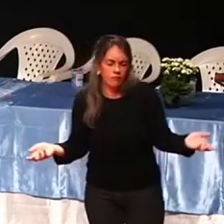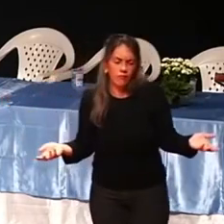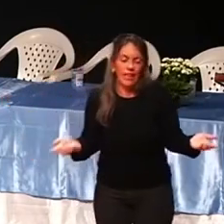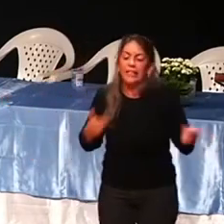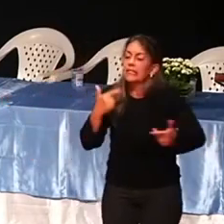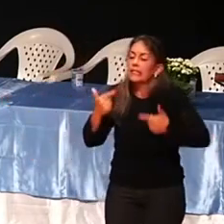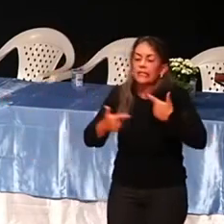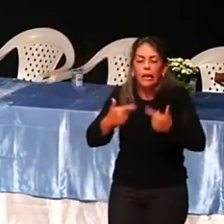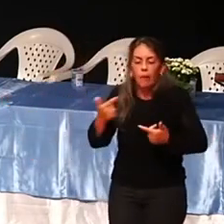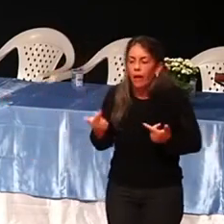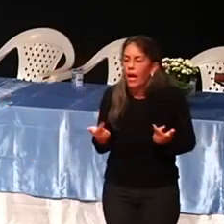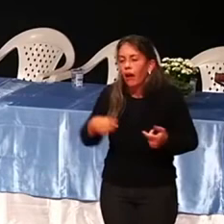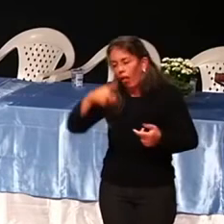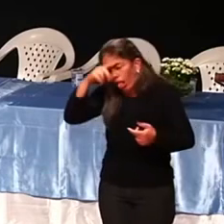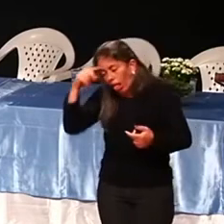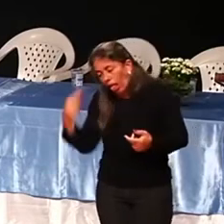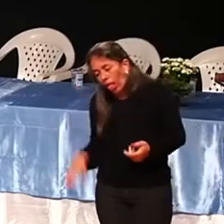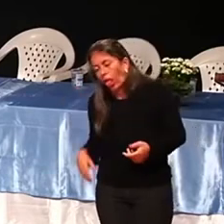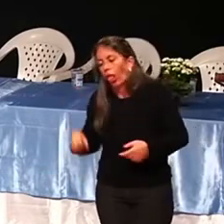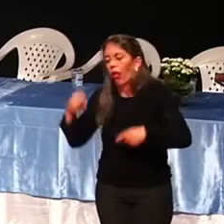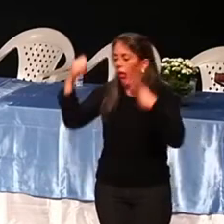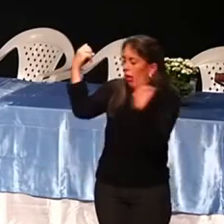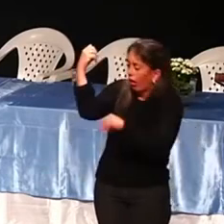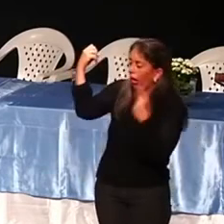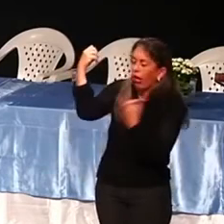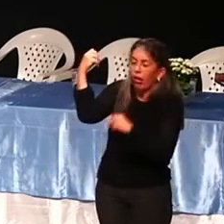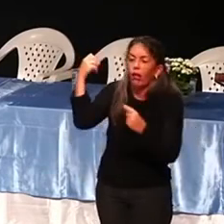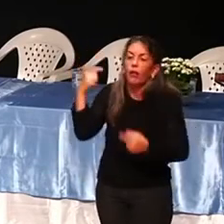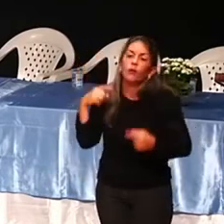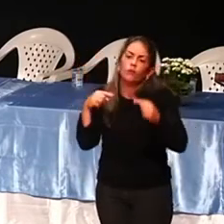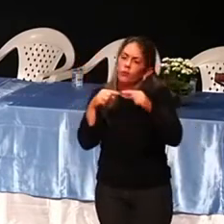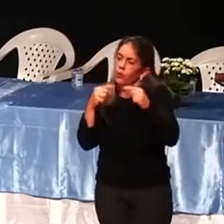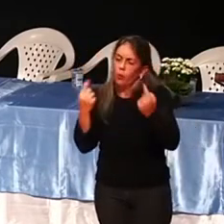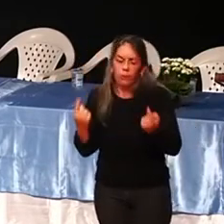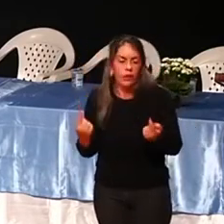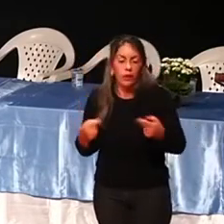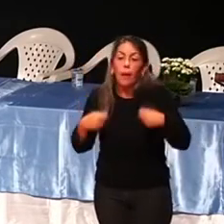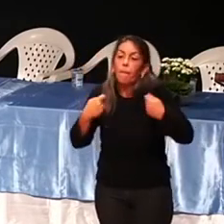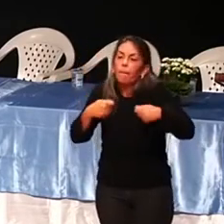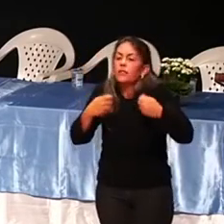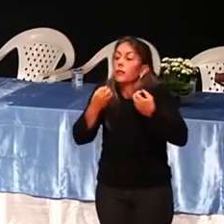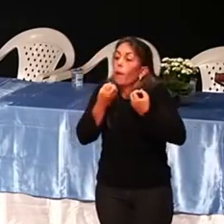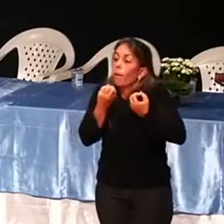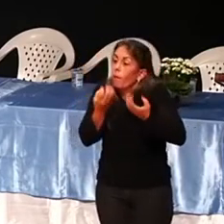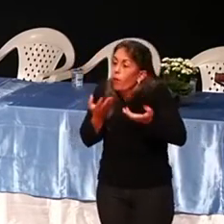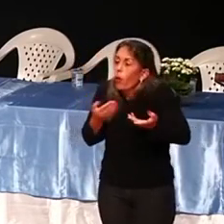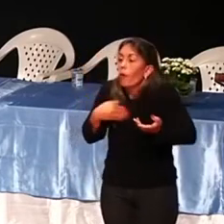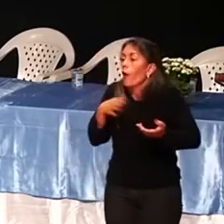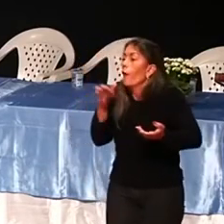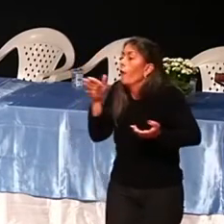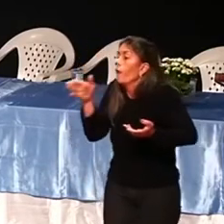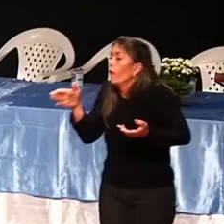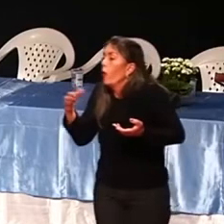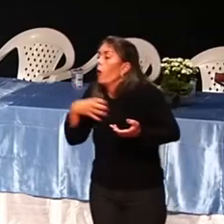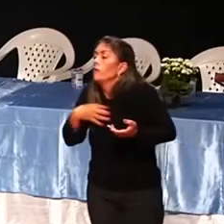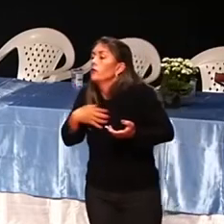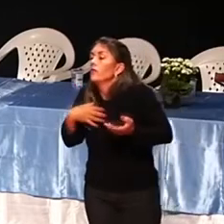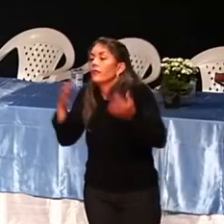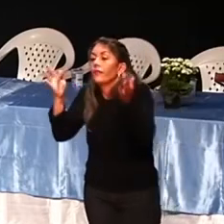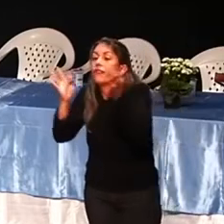luta. Tem que ser uma coisa gostosa, que você vai para ser feliz. Né? Tem tanta gente